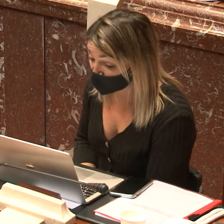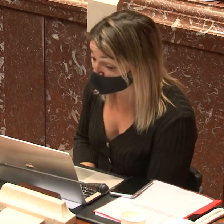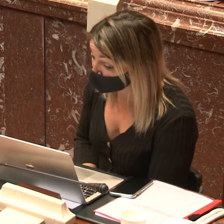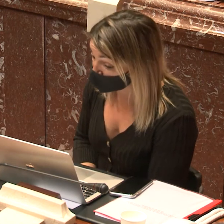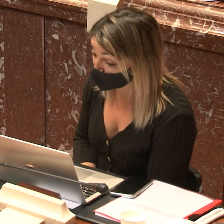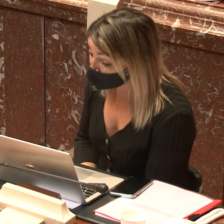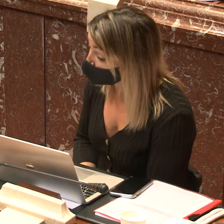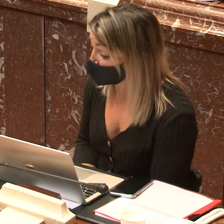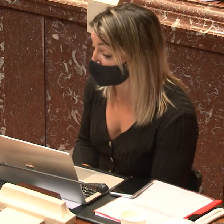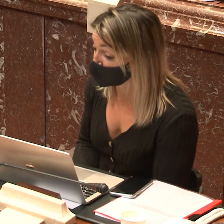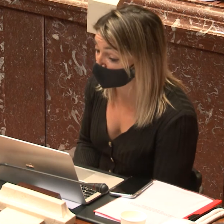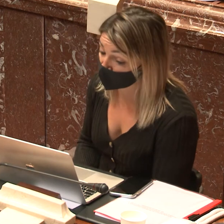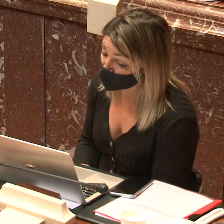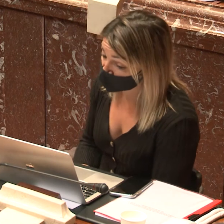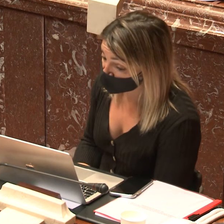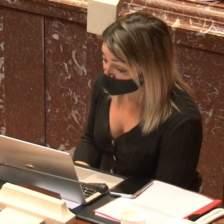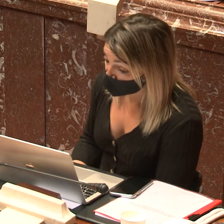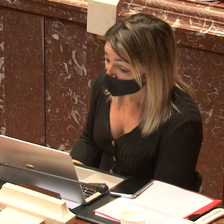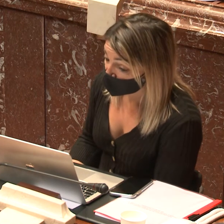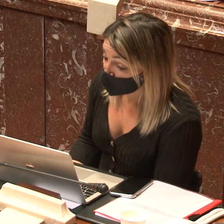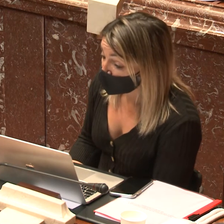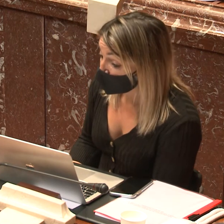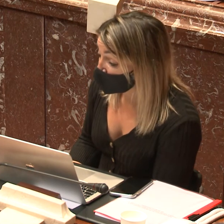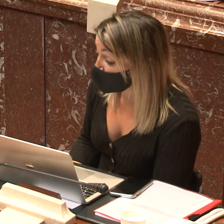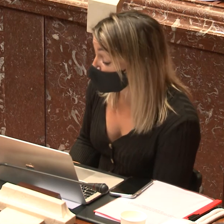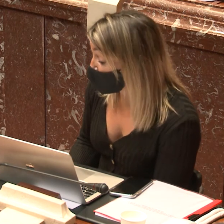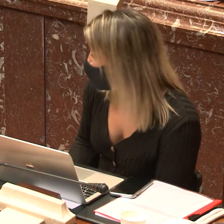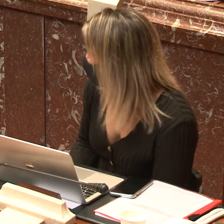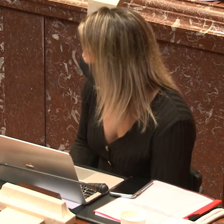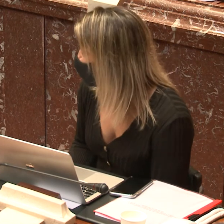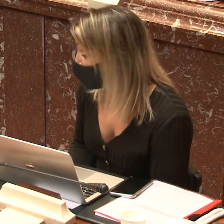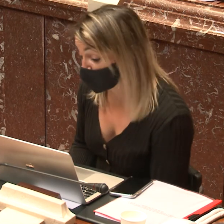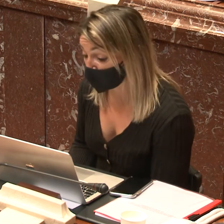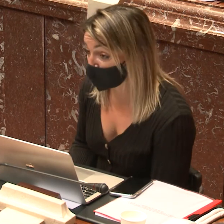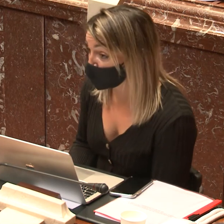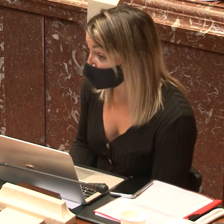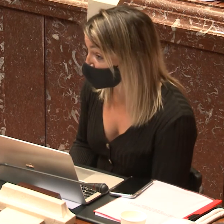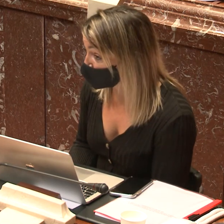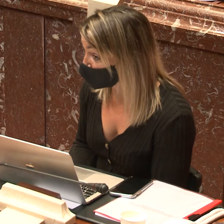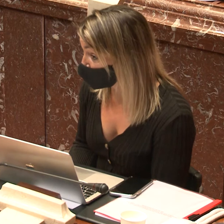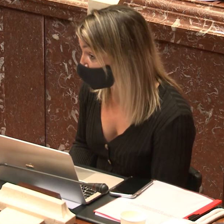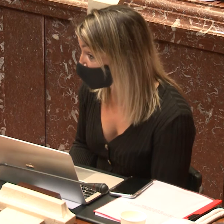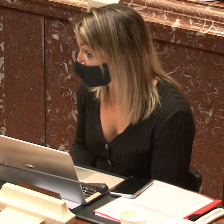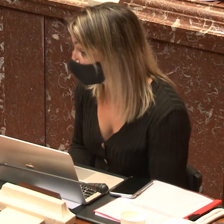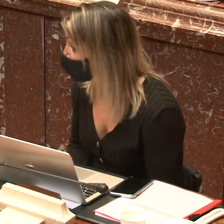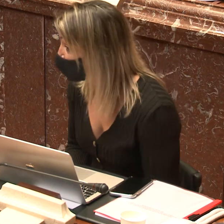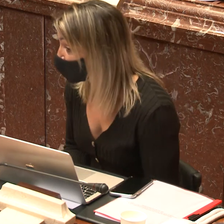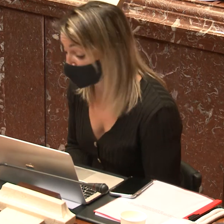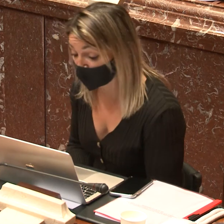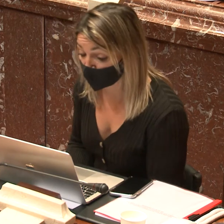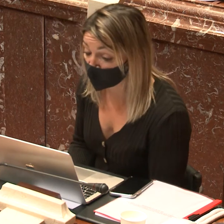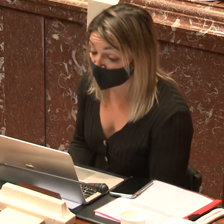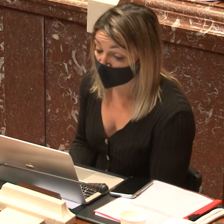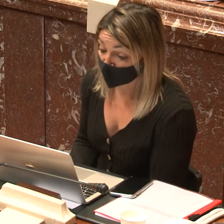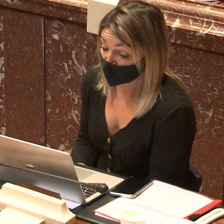es hacer nuestras, vuestras peticiones. La comunidad sorda, como hemos comentado todos mis compañeros y como